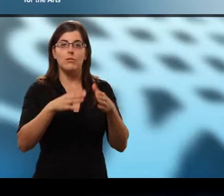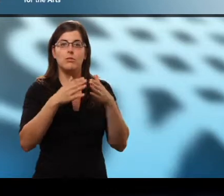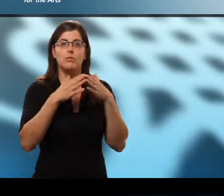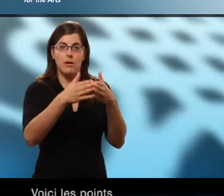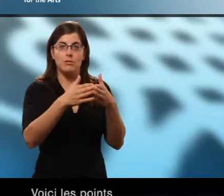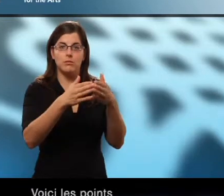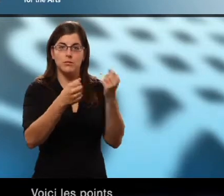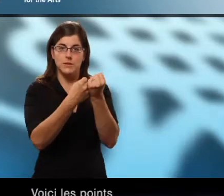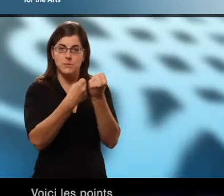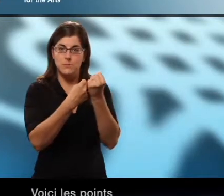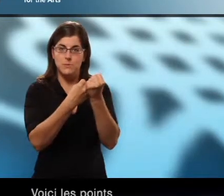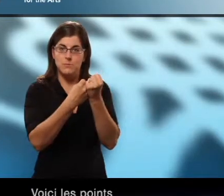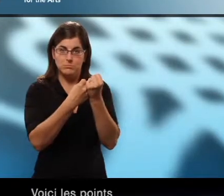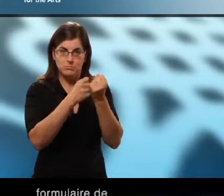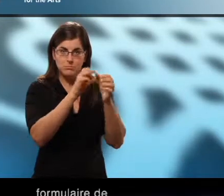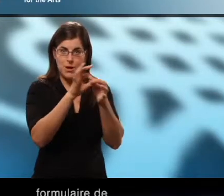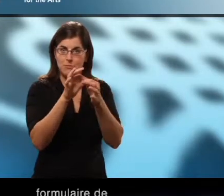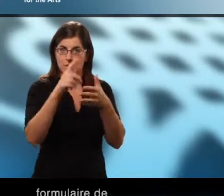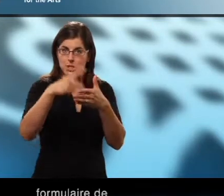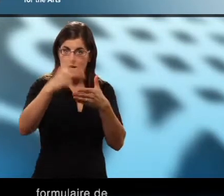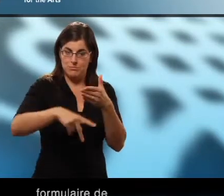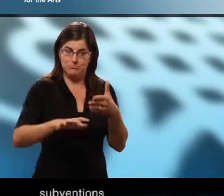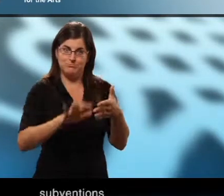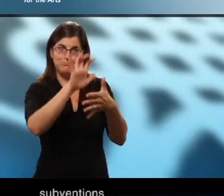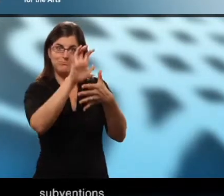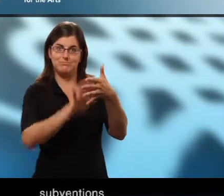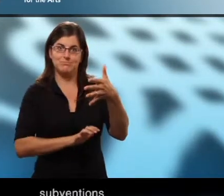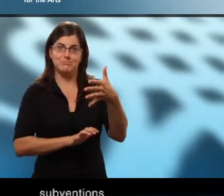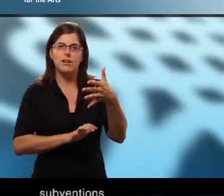Voici les points importants du formulaire de demande de subvention de projet.